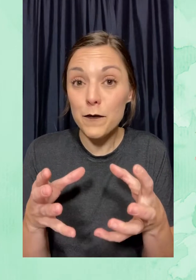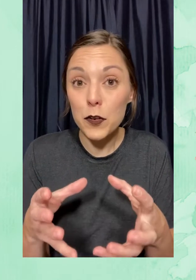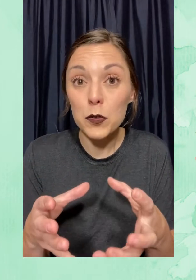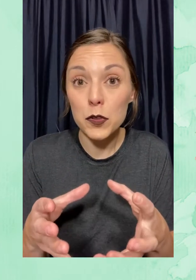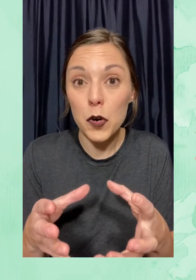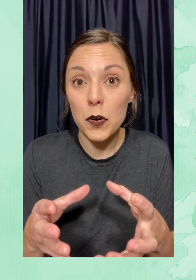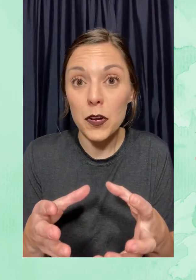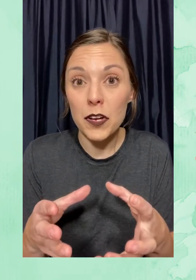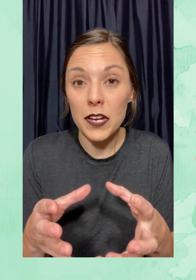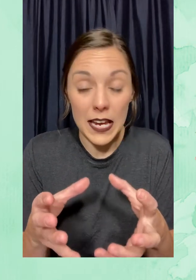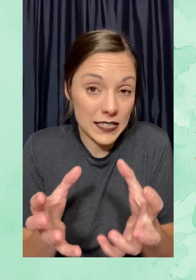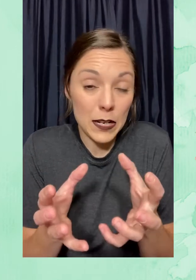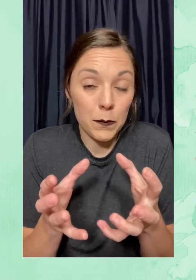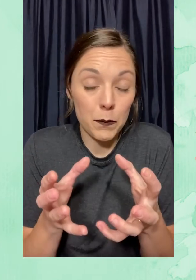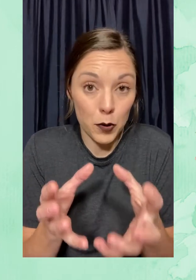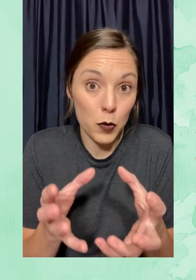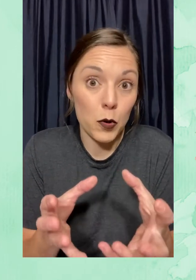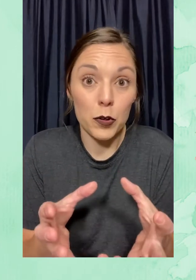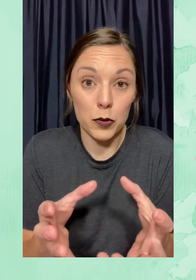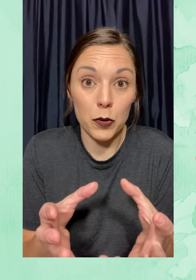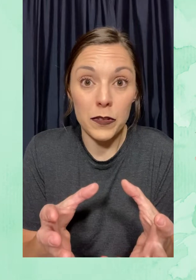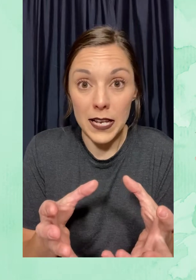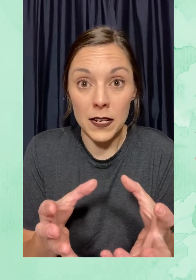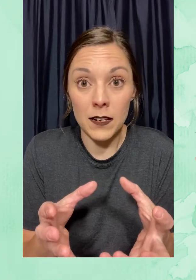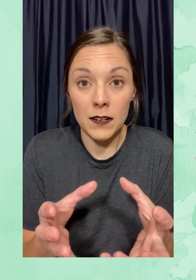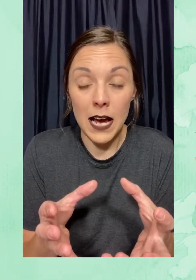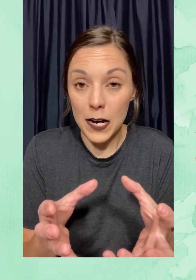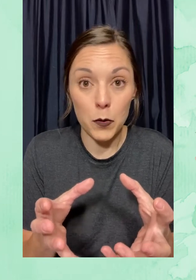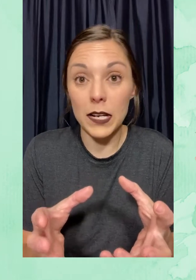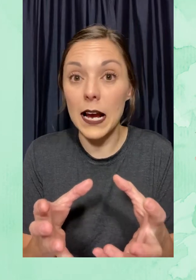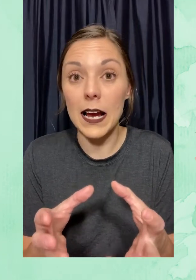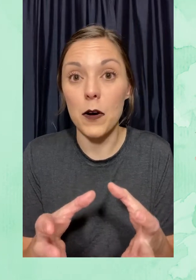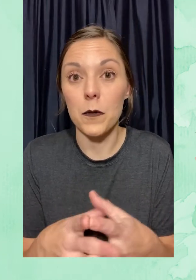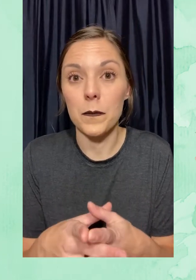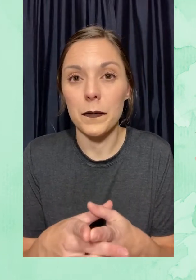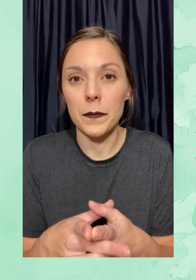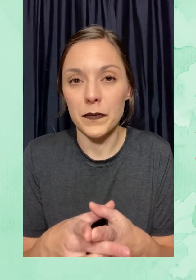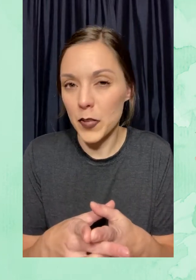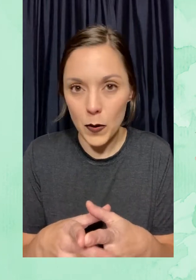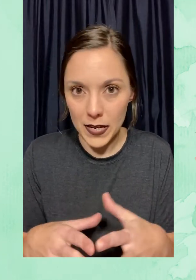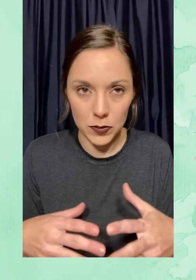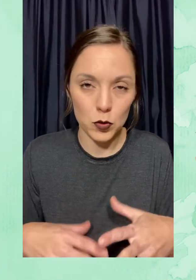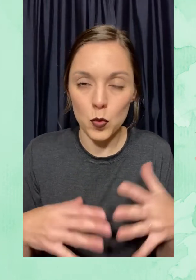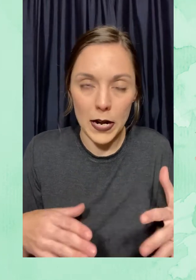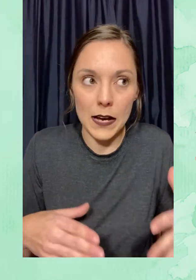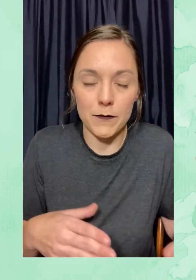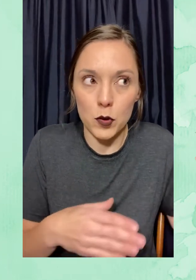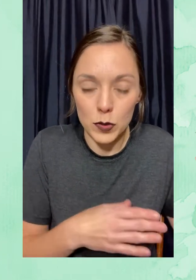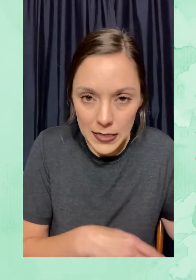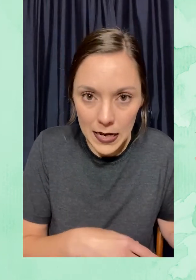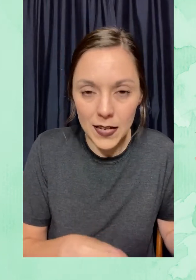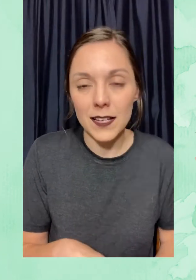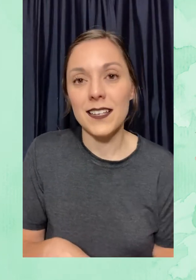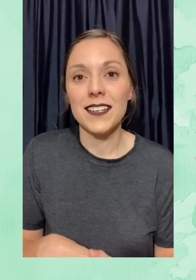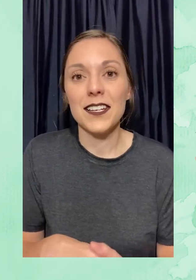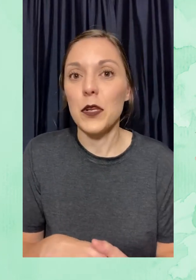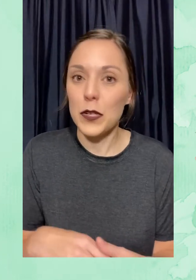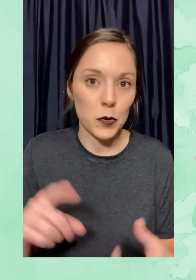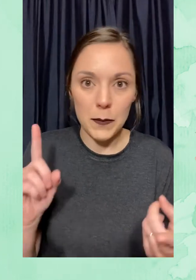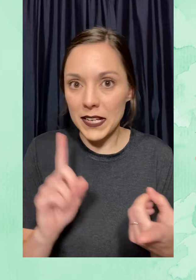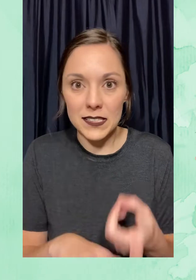El fruto es el producto del árbol cacao. No es una fruta,